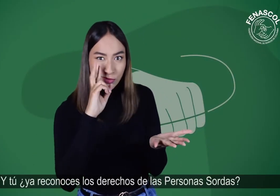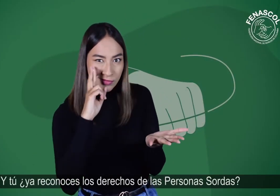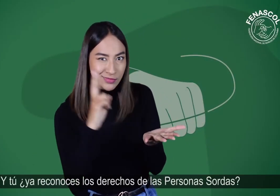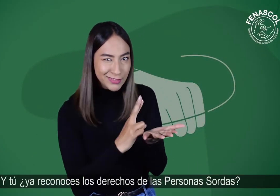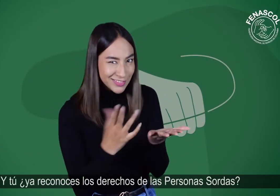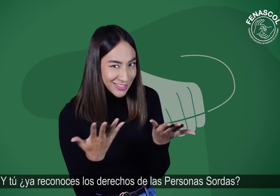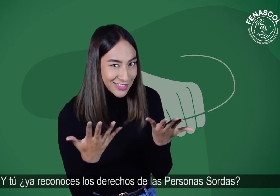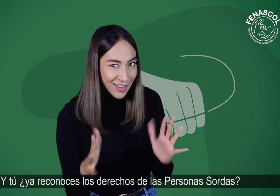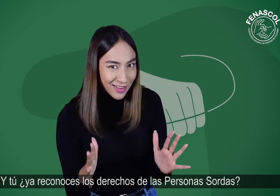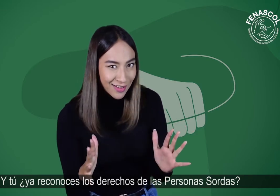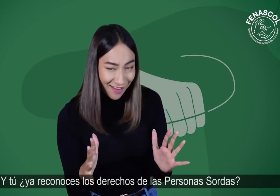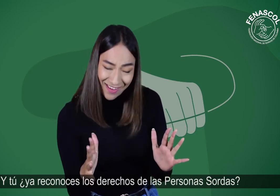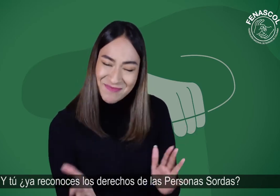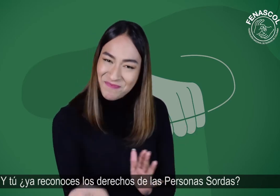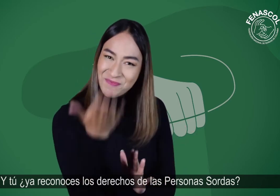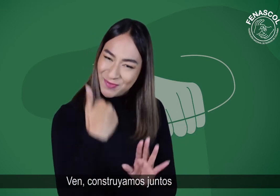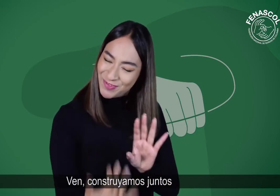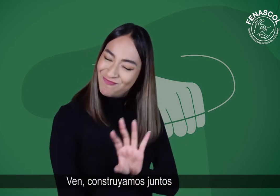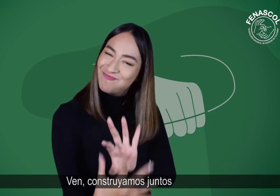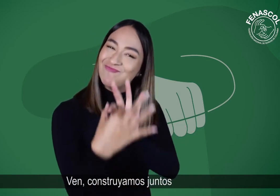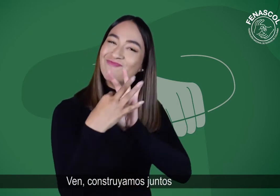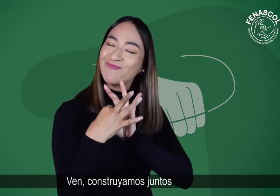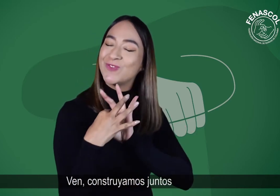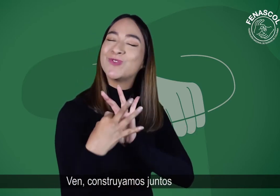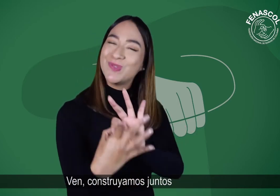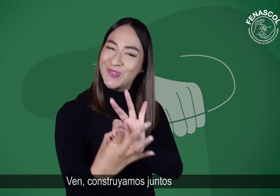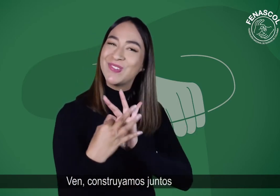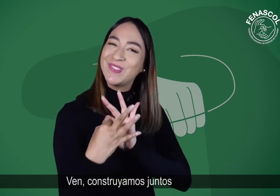de las personas sordas? Ven, construyamos juntos.